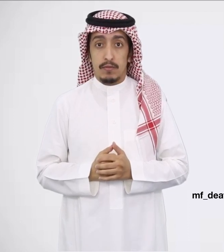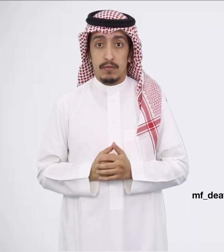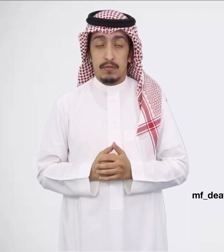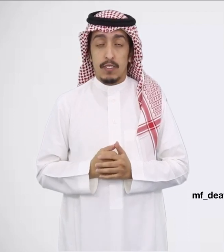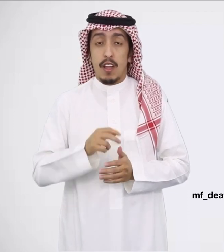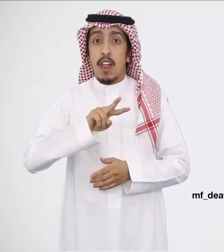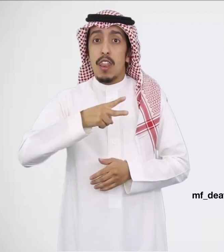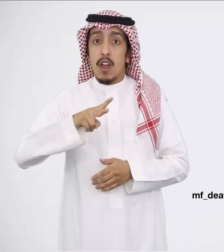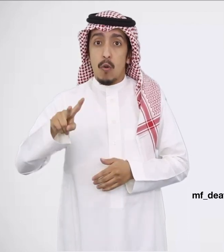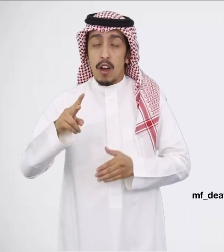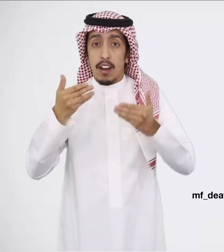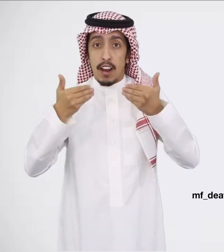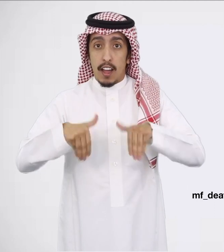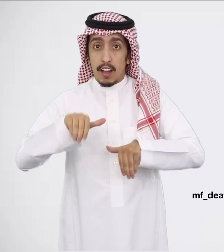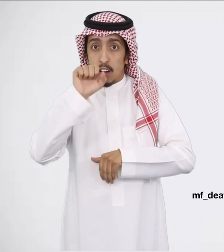نوع الإعاقة